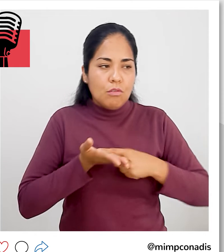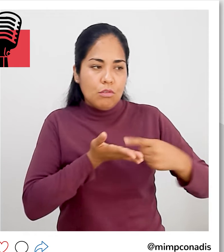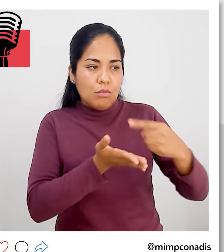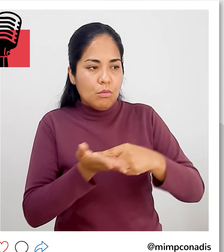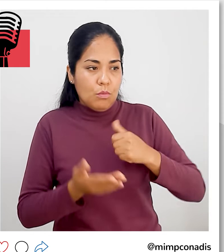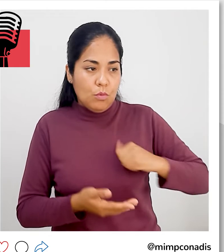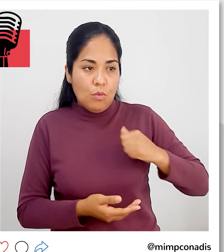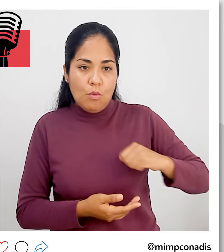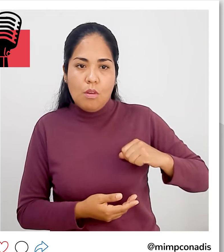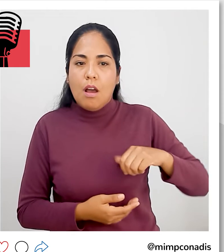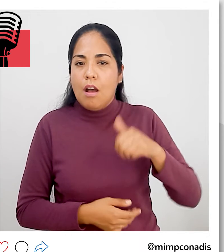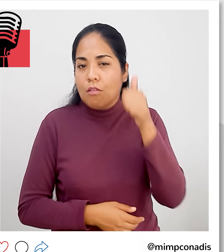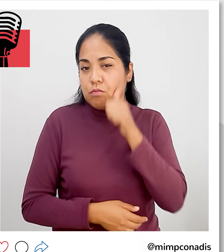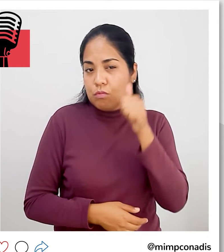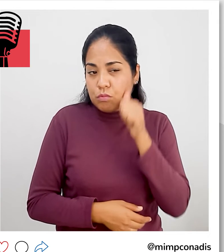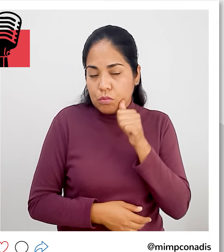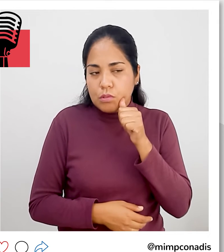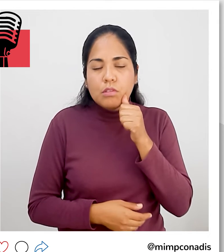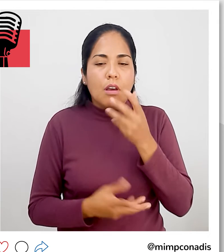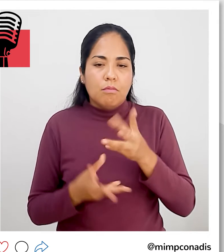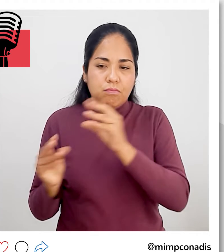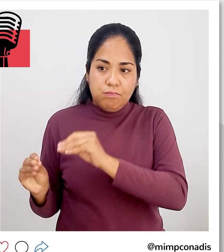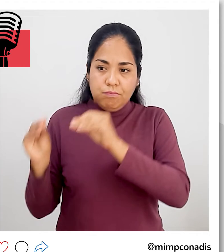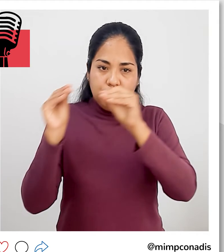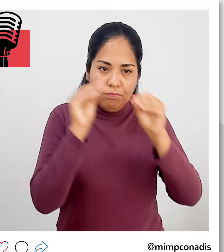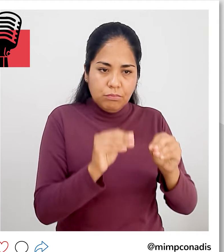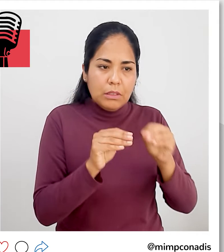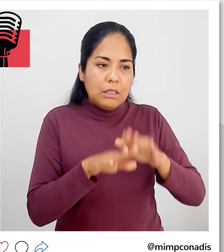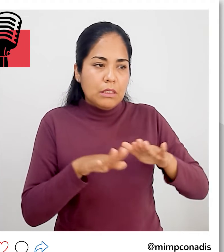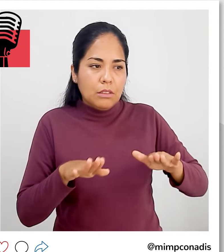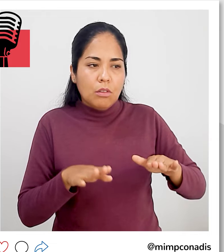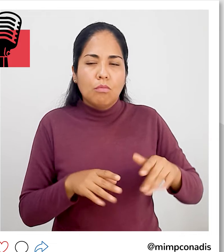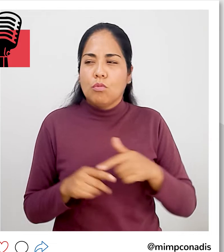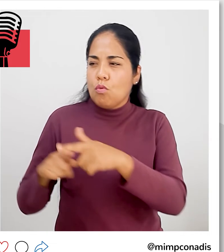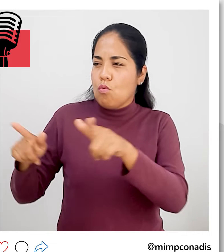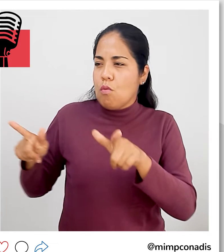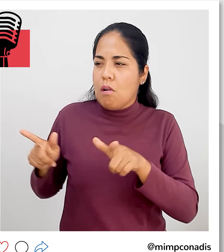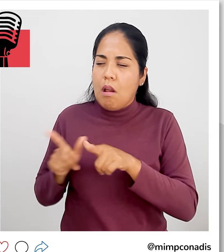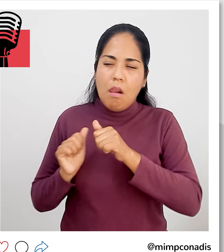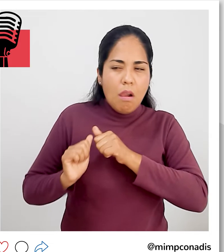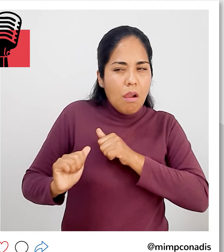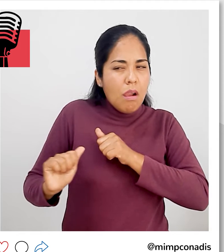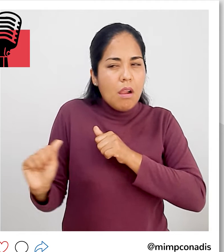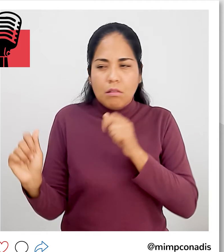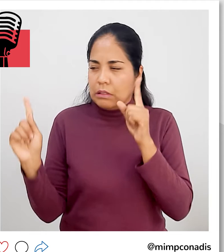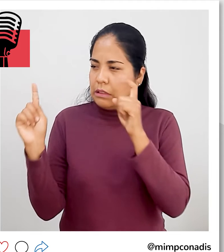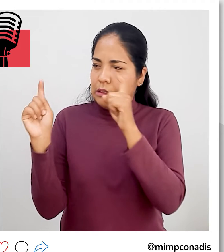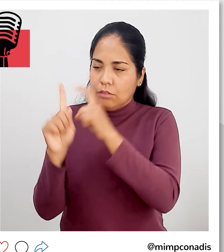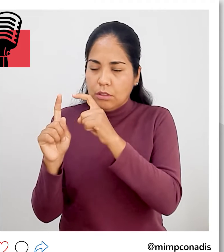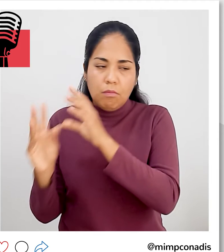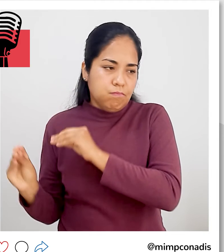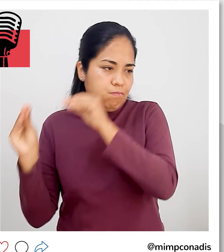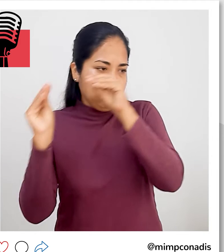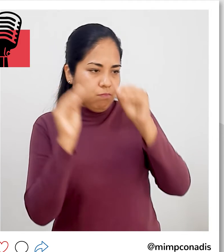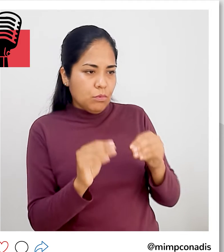Municipalidad del Agustino se logró trasladar a los menores de edad que se encontraban en una zona inaccesible hasta